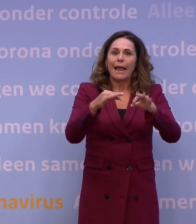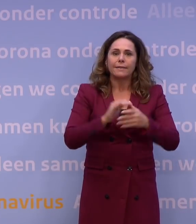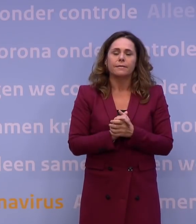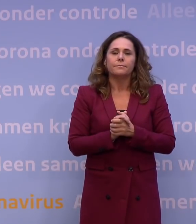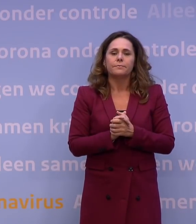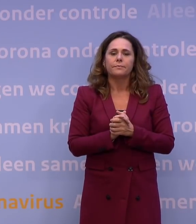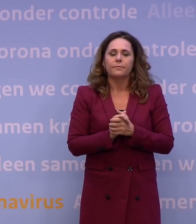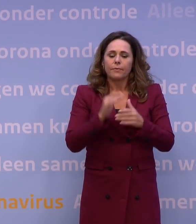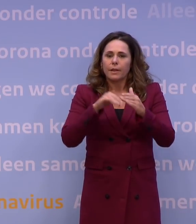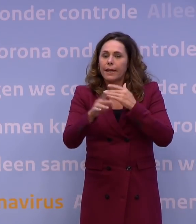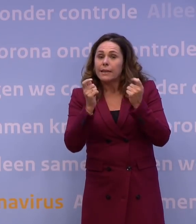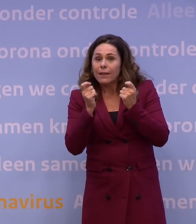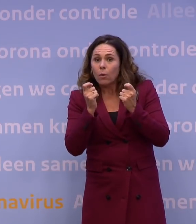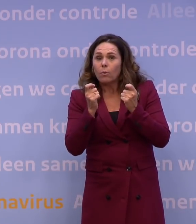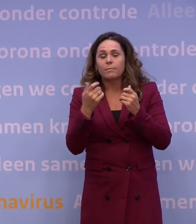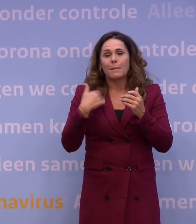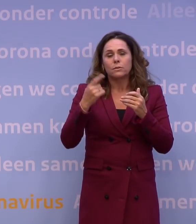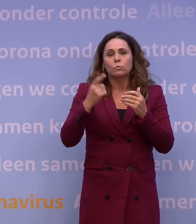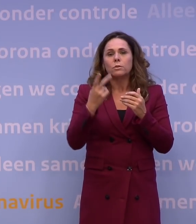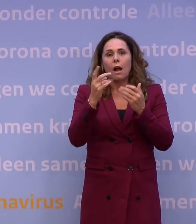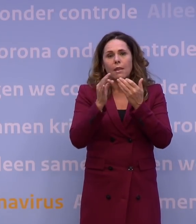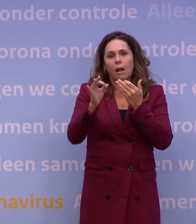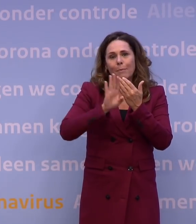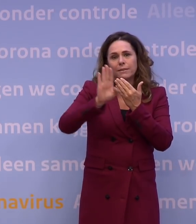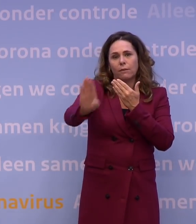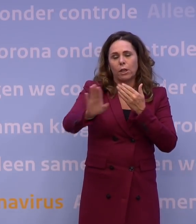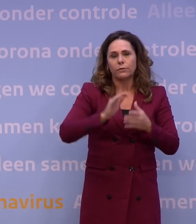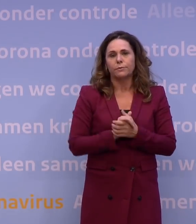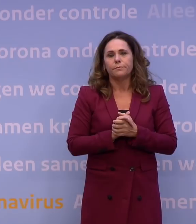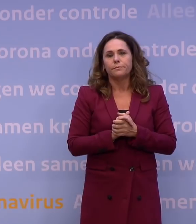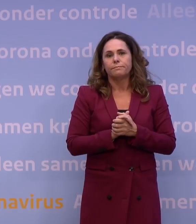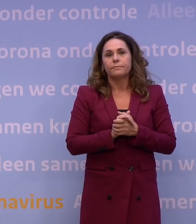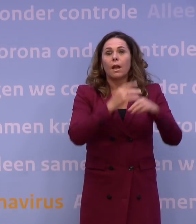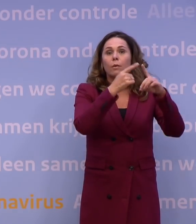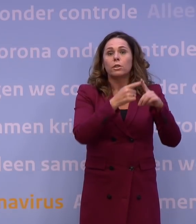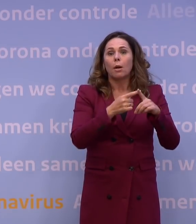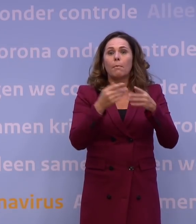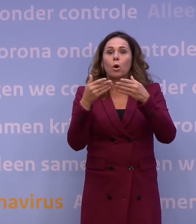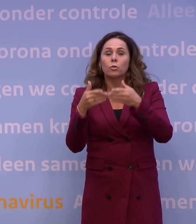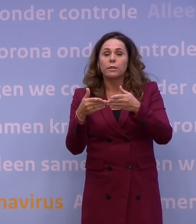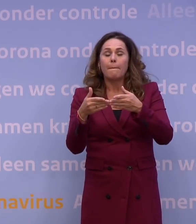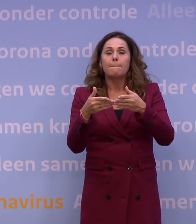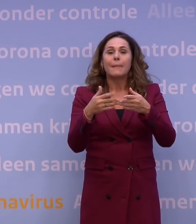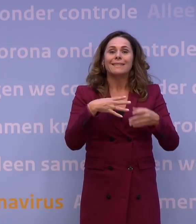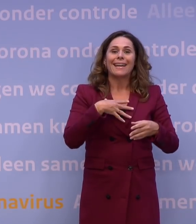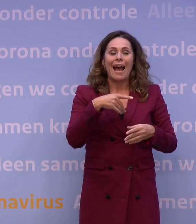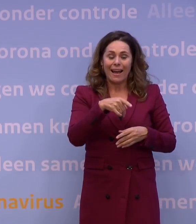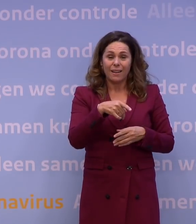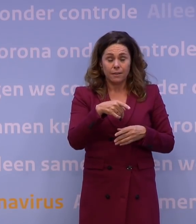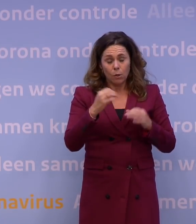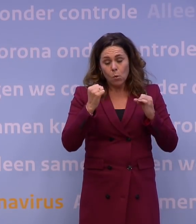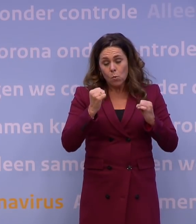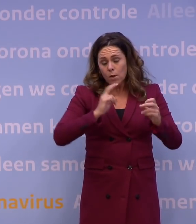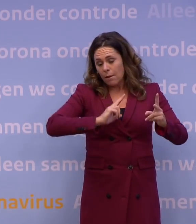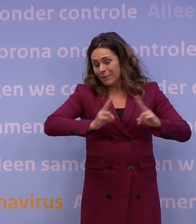anderhalve meter afstand kunnen houden. Voor Amsterdam, Rotterdam en Den Haag komt daar vanwege de hoge